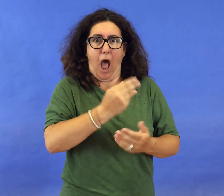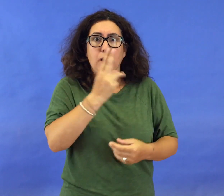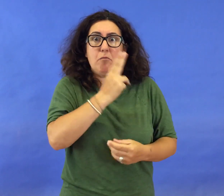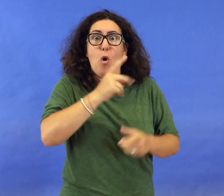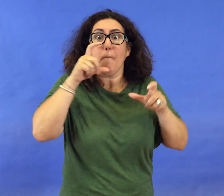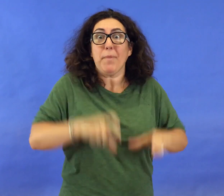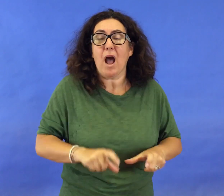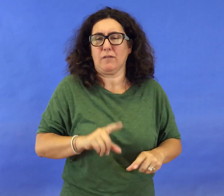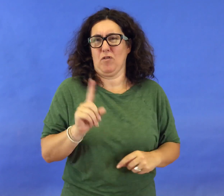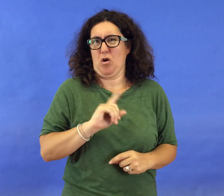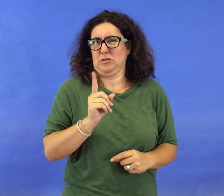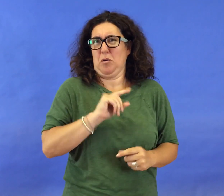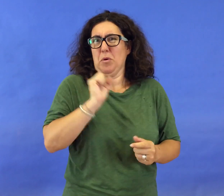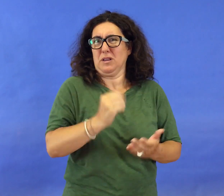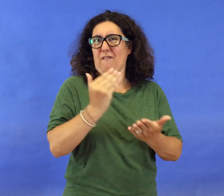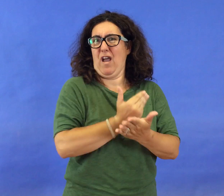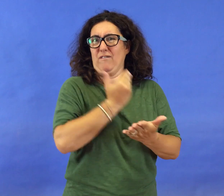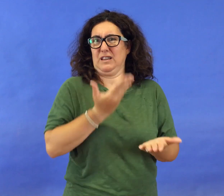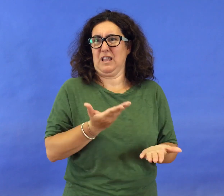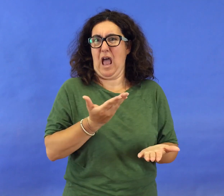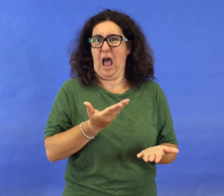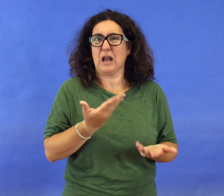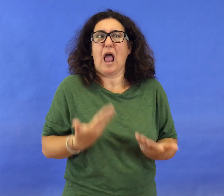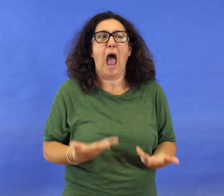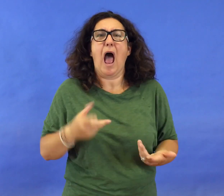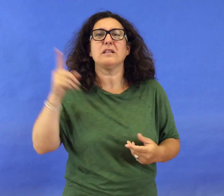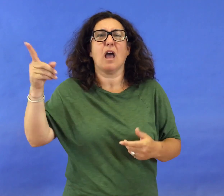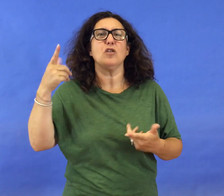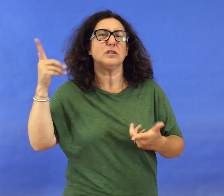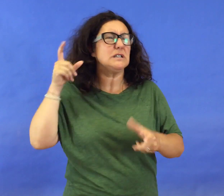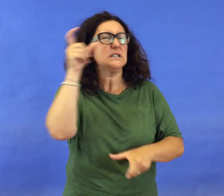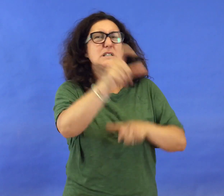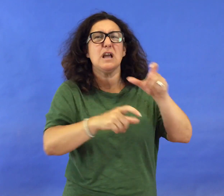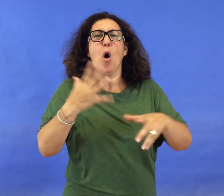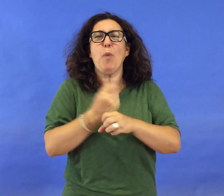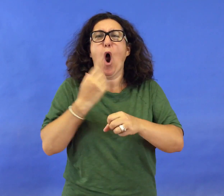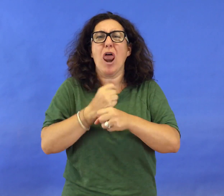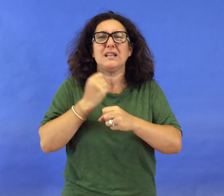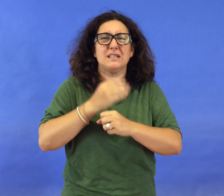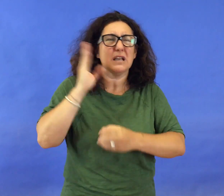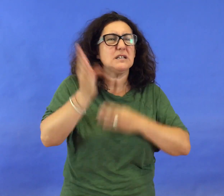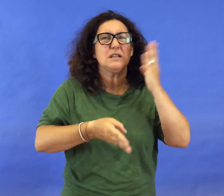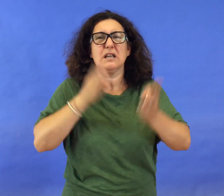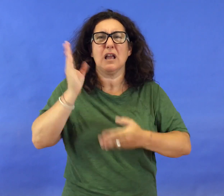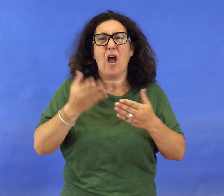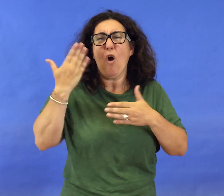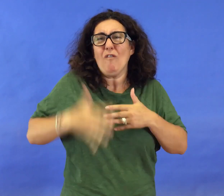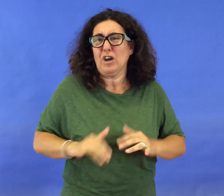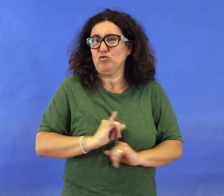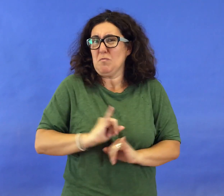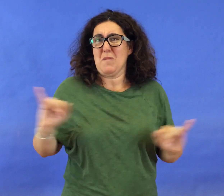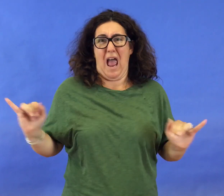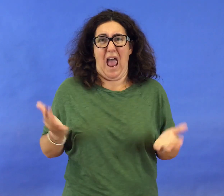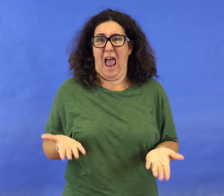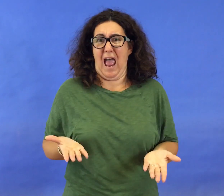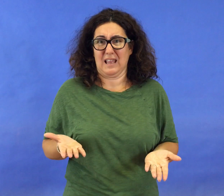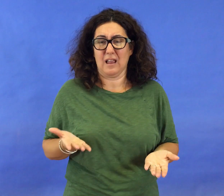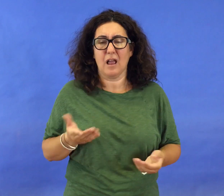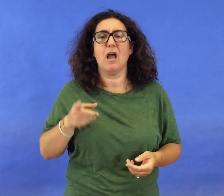polizia non finisce adesso mai. L'algerente, dal drogando, potrebbe dargli giustificare la sua azione, spiegando